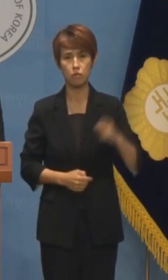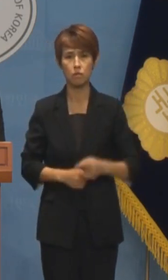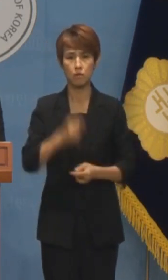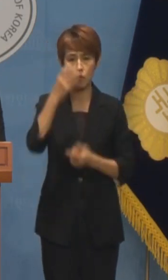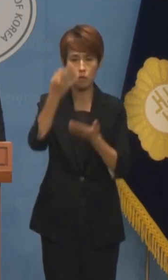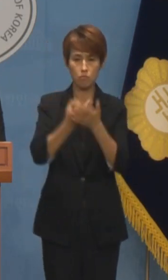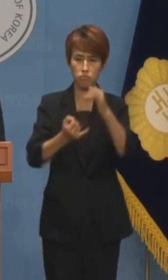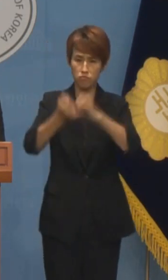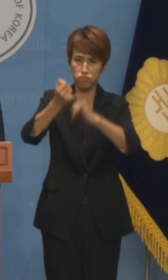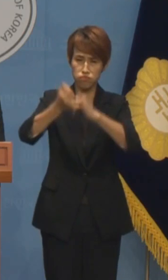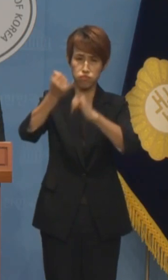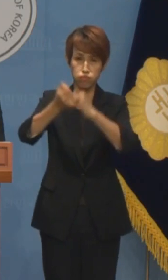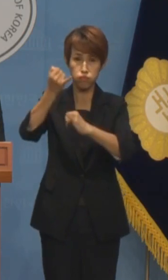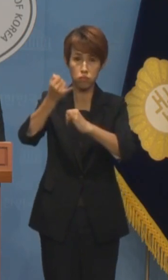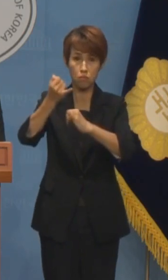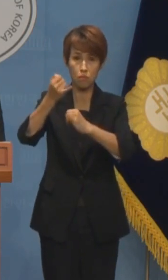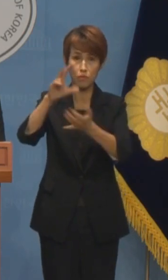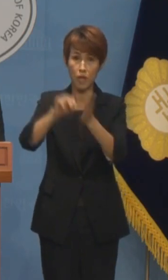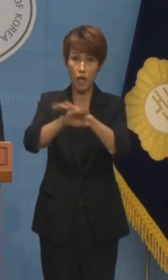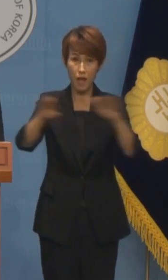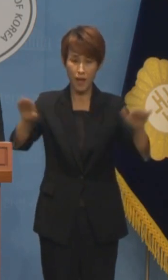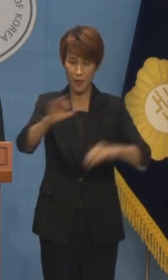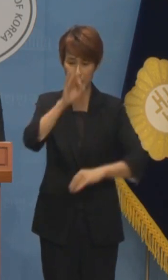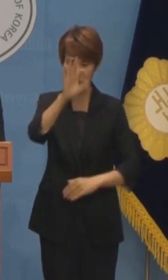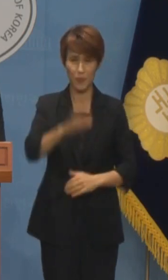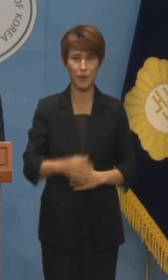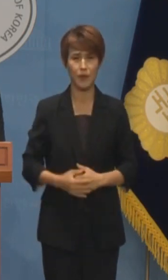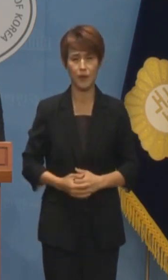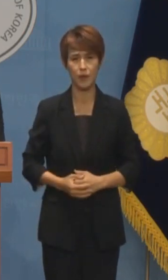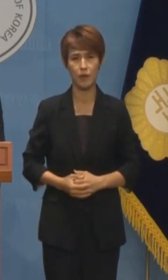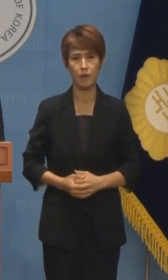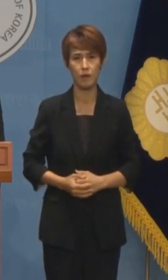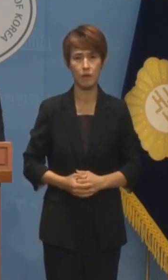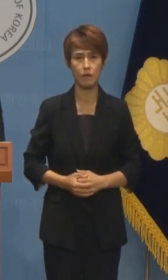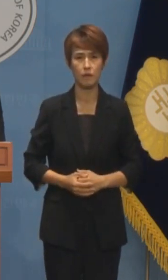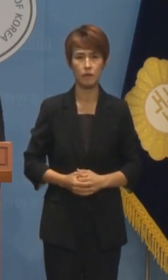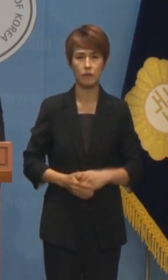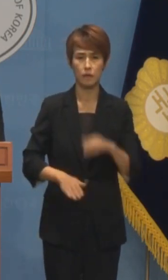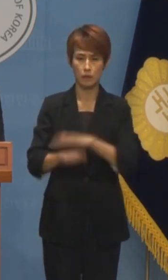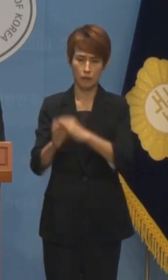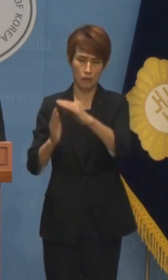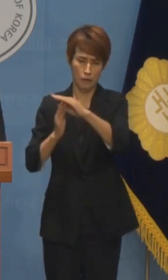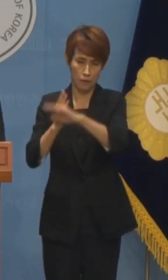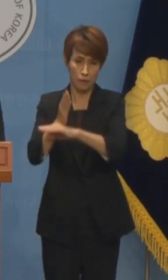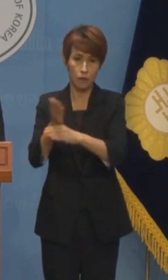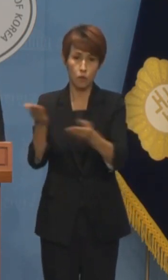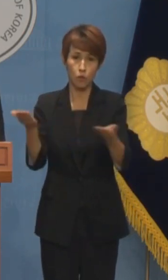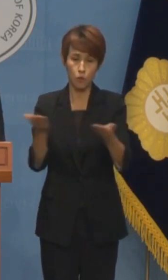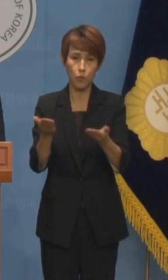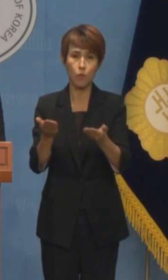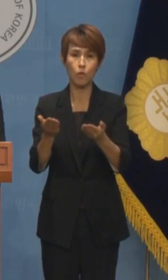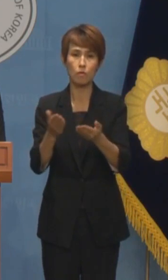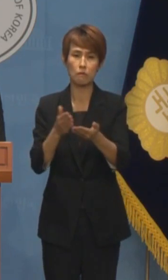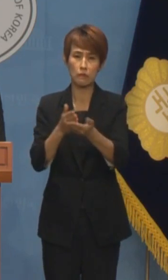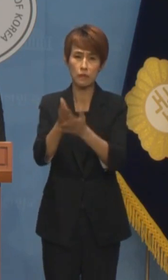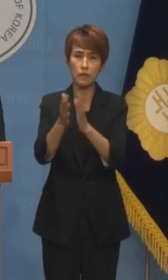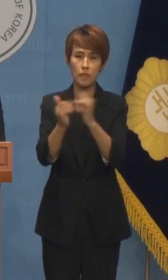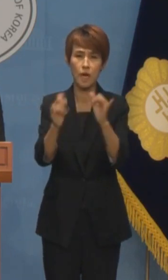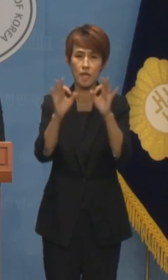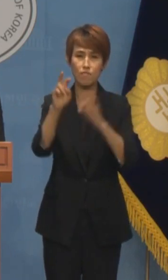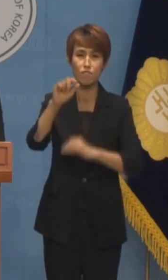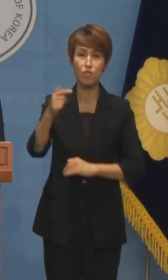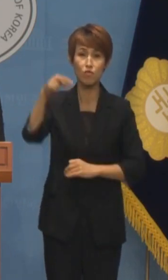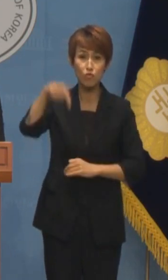사태가 진정될 턱이 있겠습니까 그 후 반노동주의자 김문수의 노동부 장관 임명이